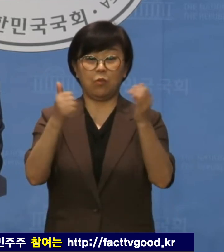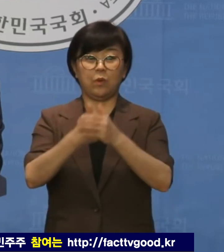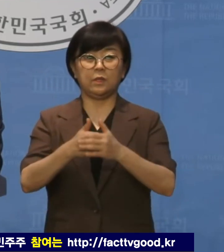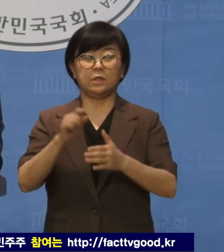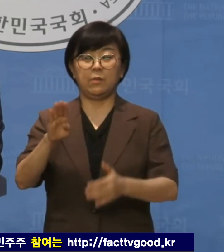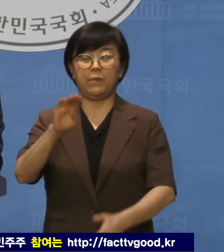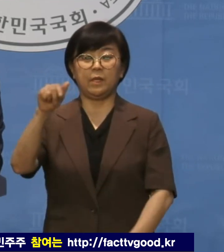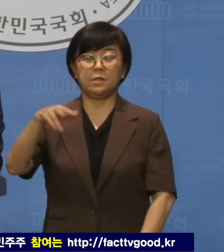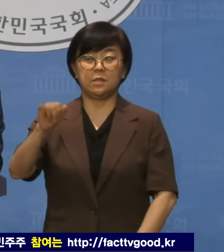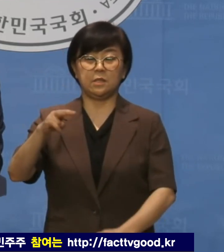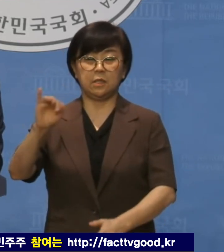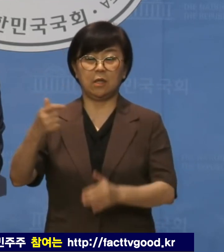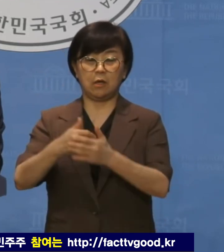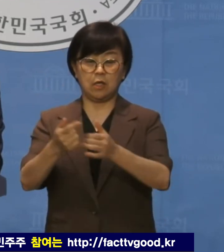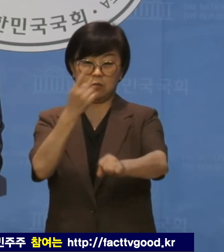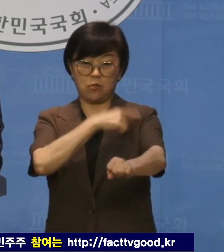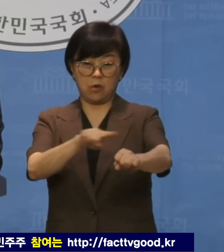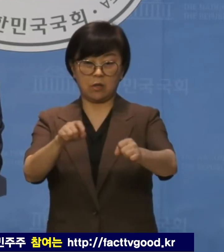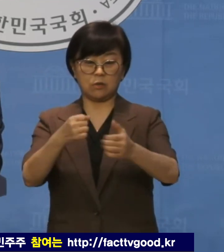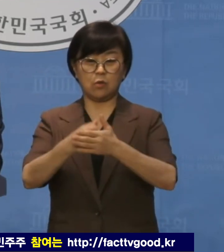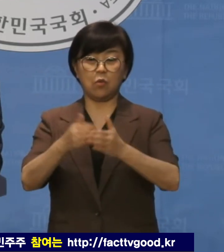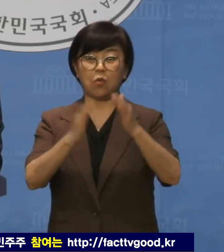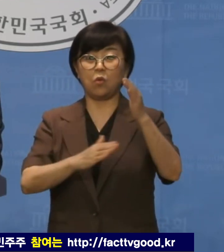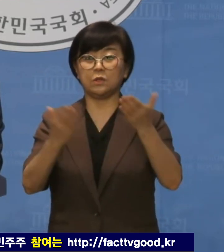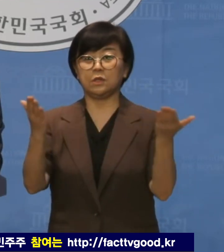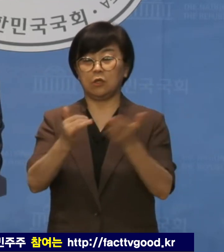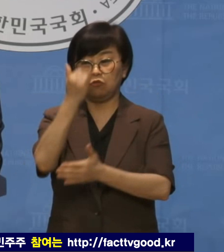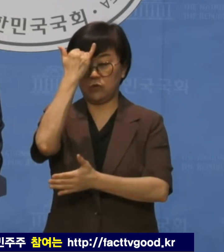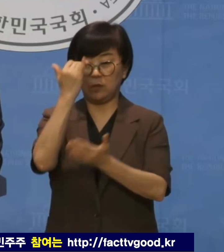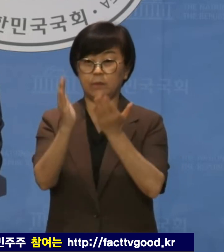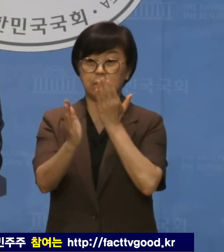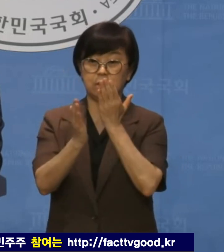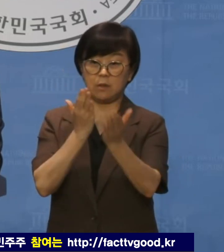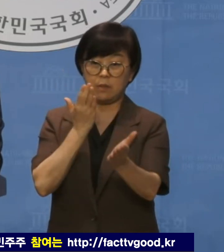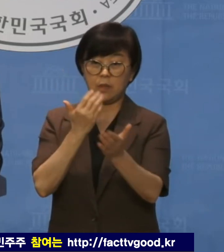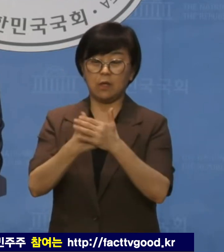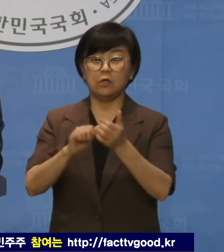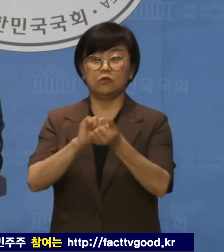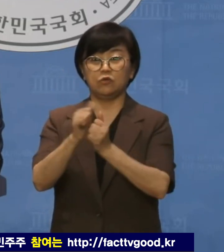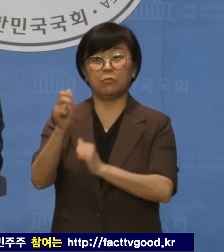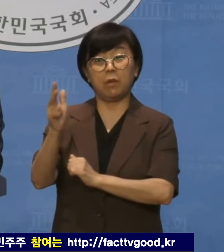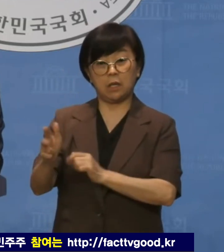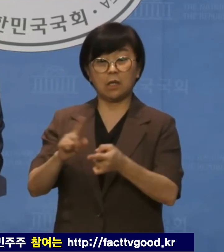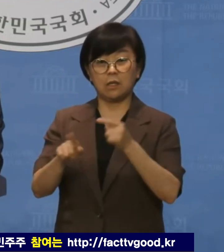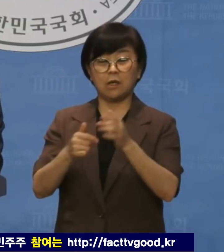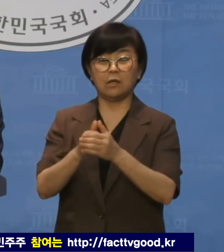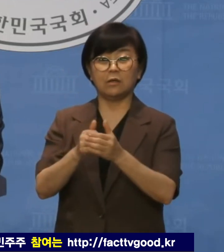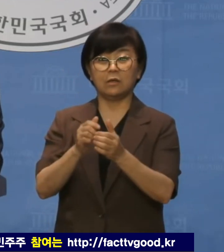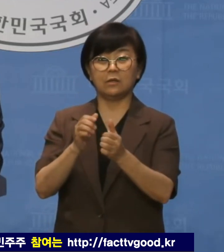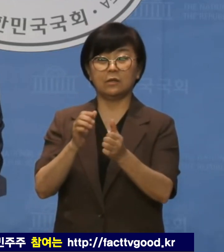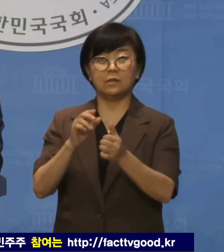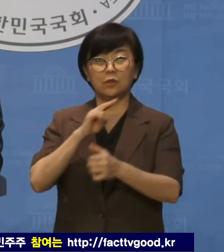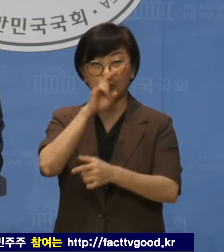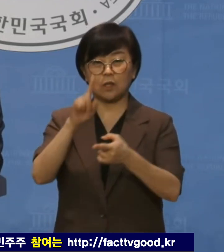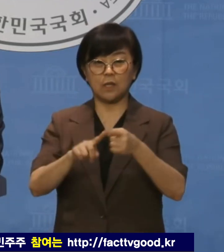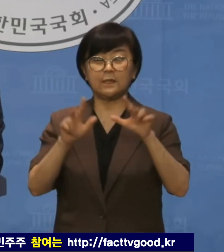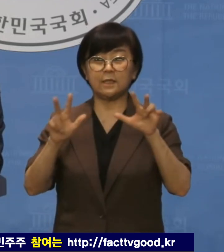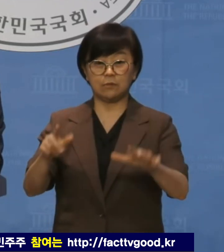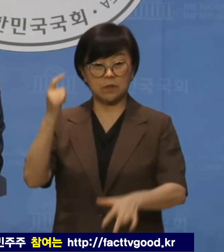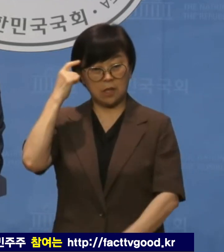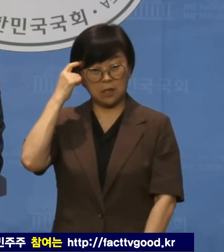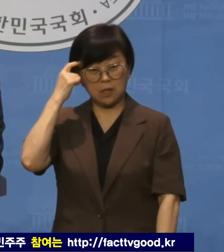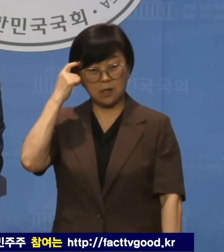백지신탁제도를 무력화하고 공직자 윤리에 어긋난 주식파킹 의혹에 대해 지금